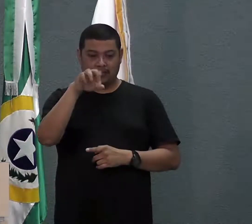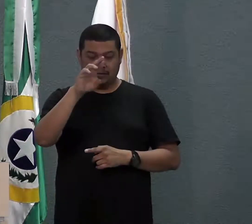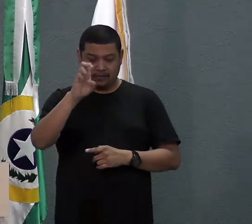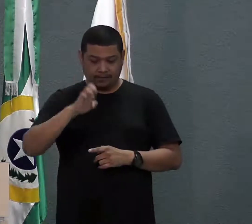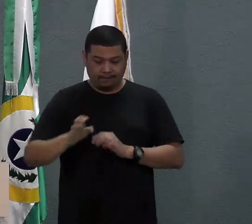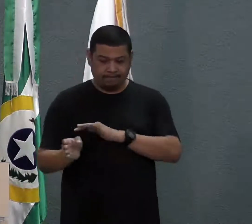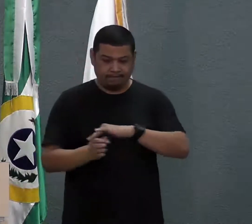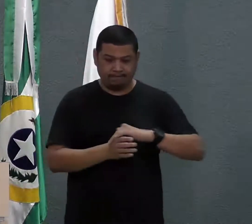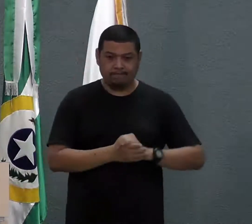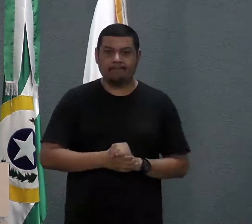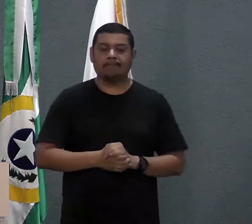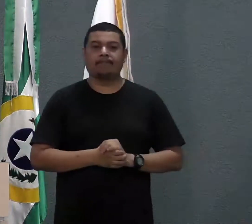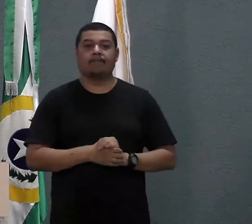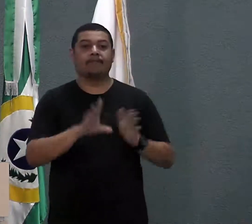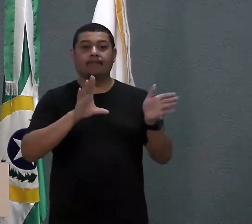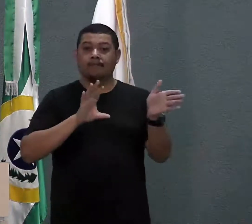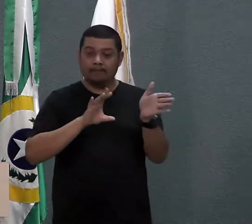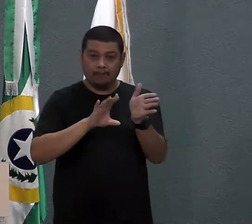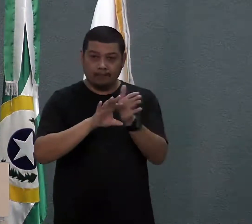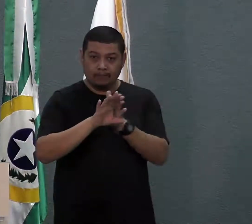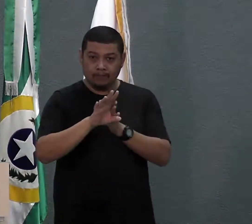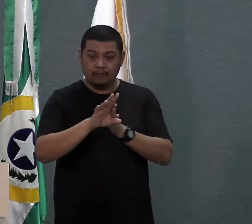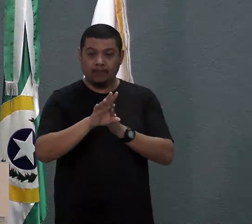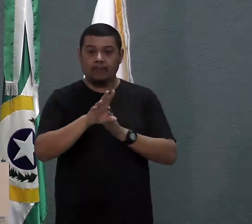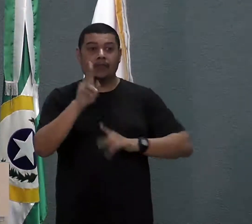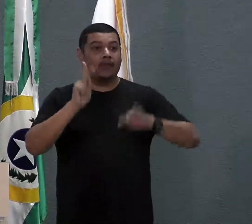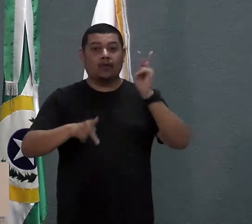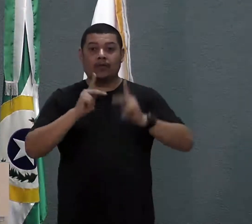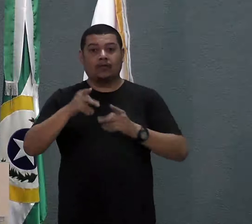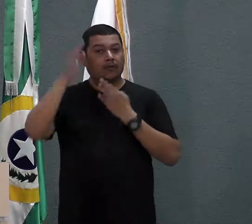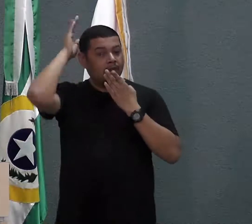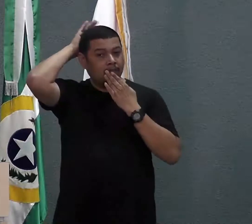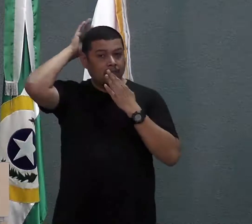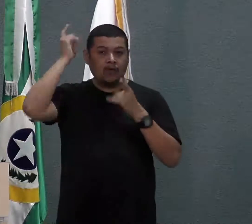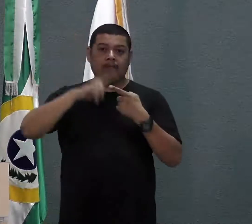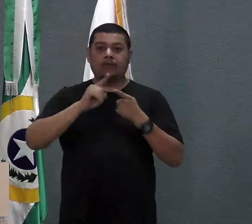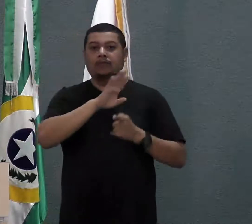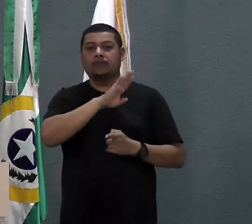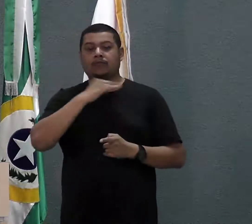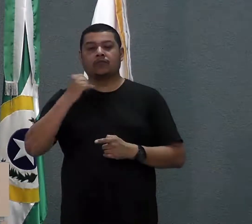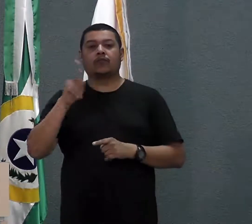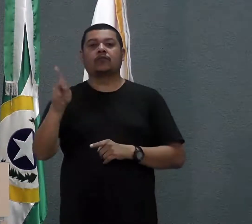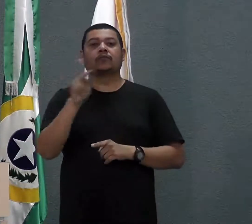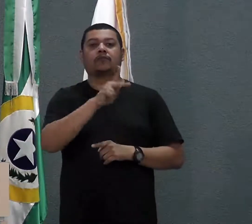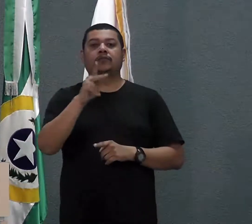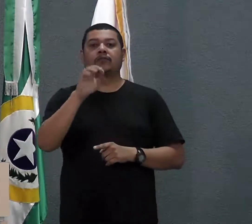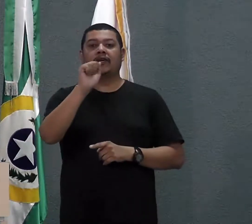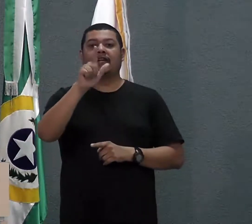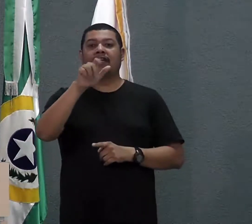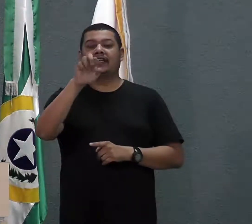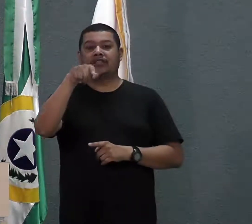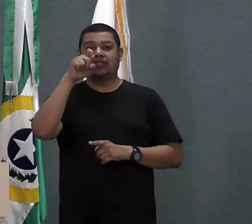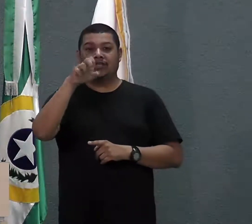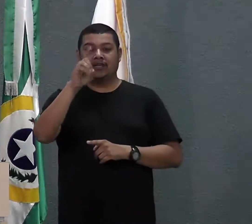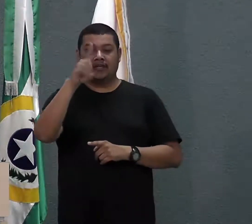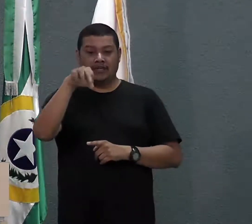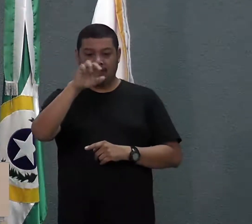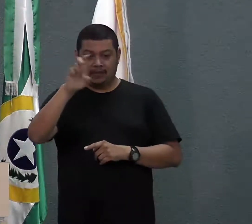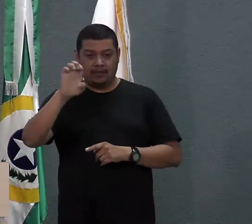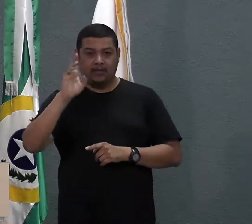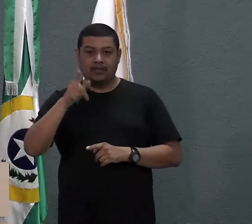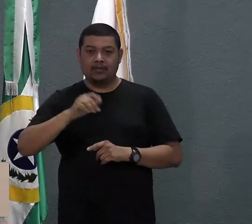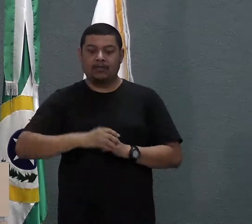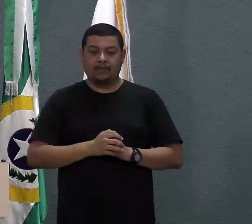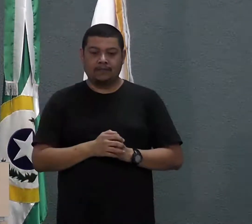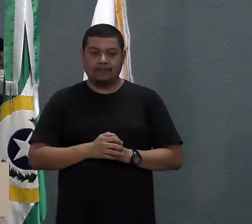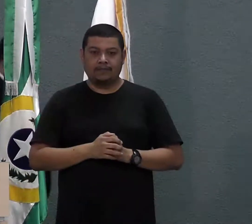Cacol e o povo Paiter Suruí estão de luto pelo falecimento do nobre e honrado professor Alexandre Suruí, pertencente